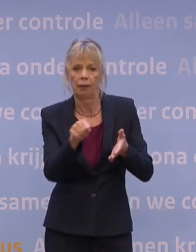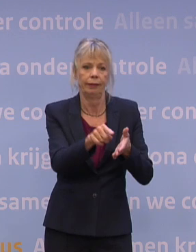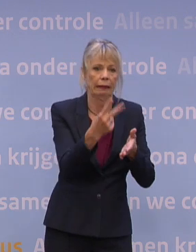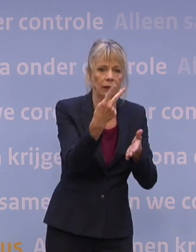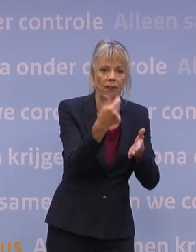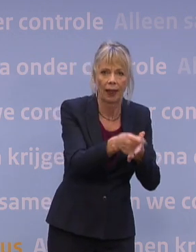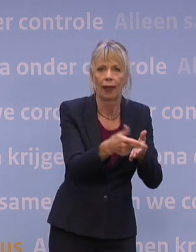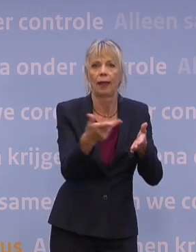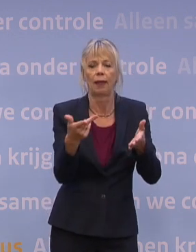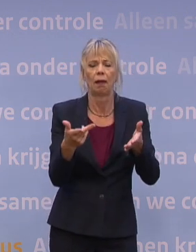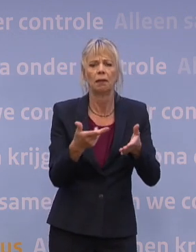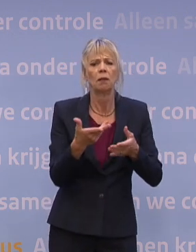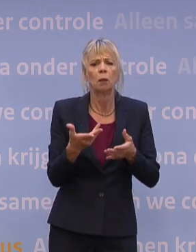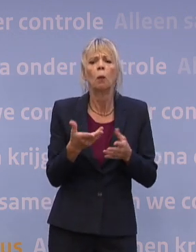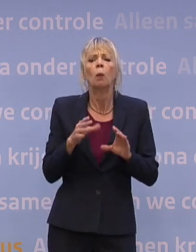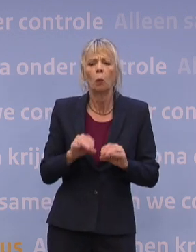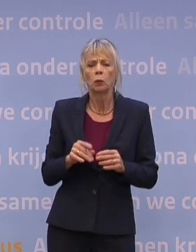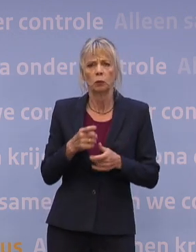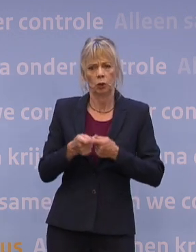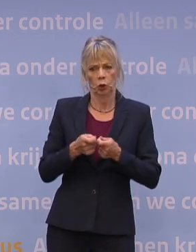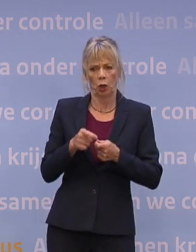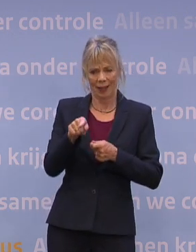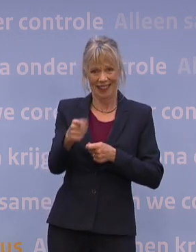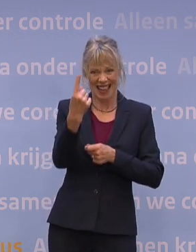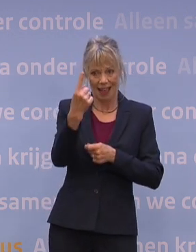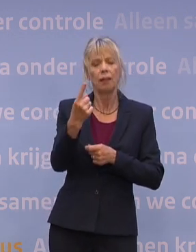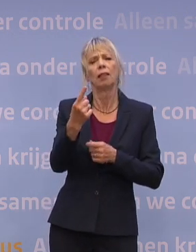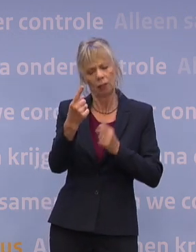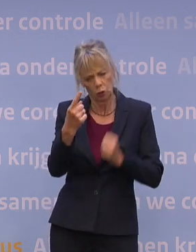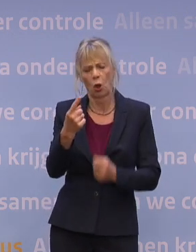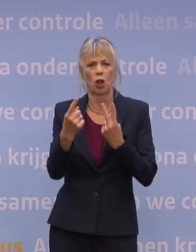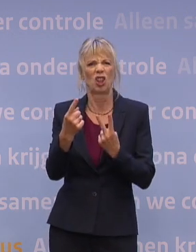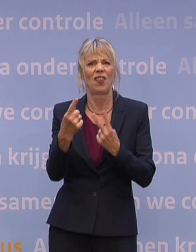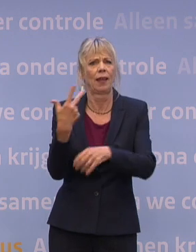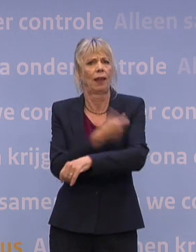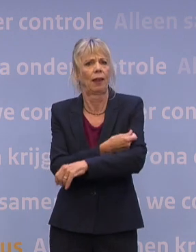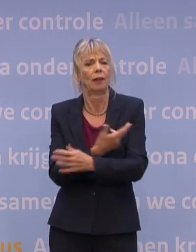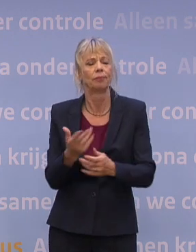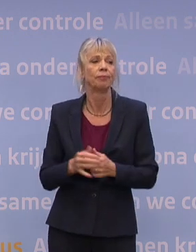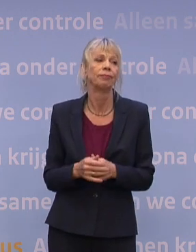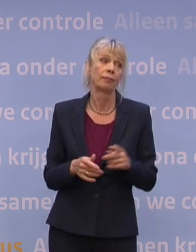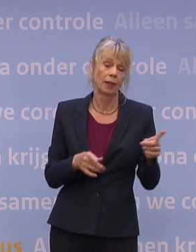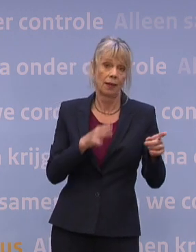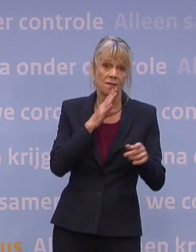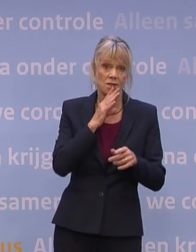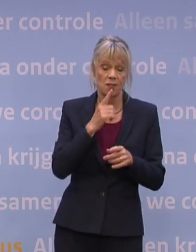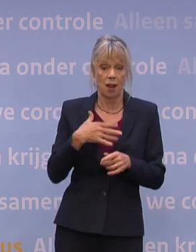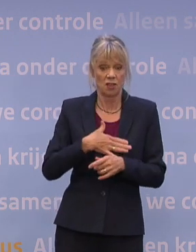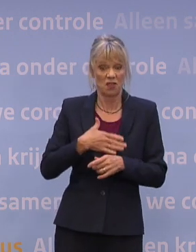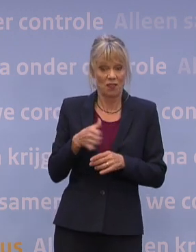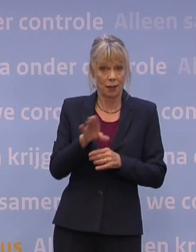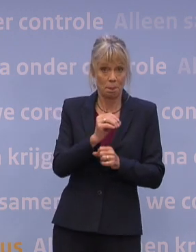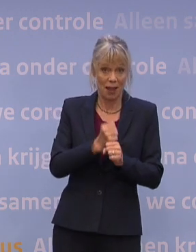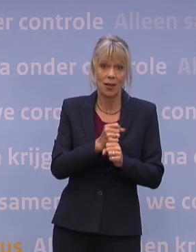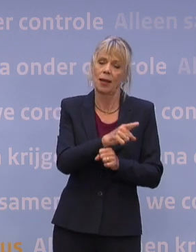om er toch voor te zorgen dat die mensen het wel gaan doen? Nou, we hebben natuurlijk veel verschillende inhaaks. Kijk, als je echt hele vervelende bijwerking hebt, moet je gewoon bij een arts melden natuurlijk.